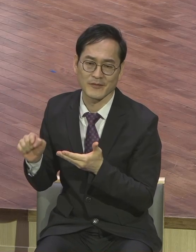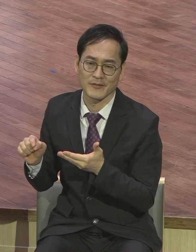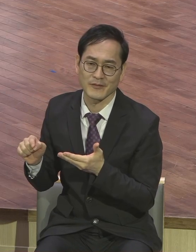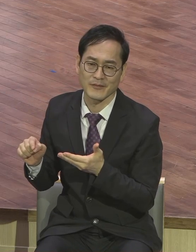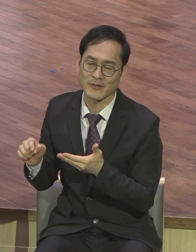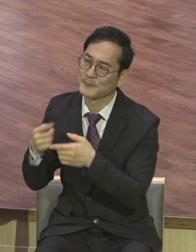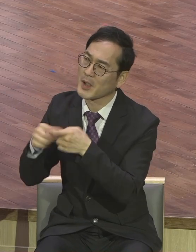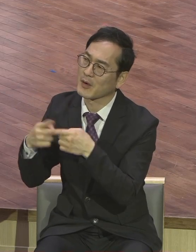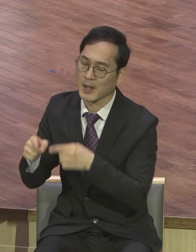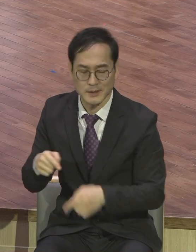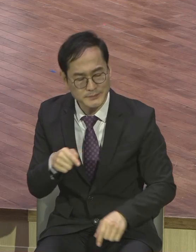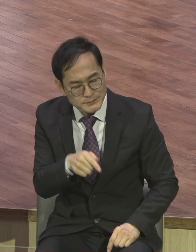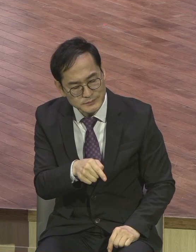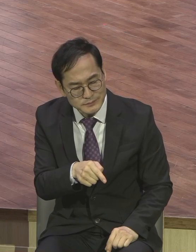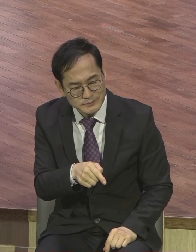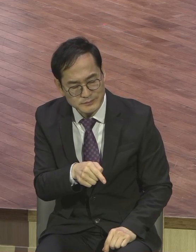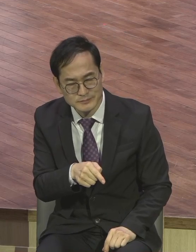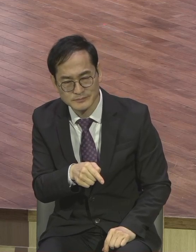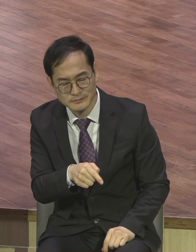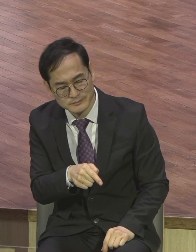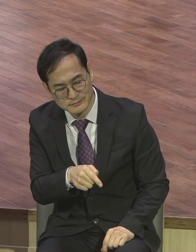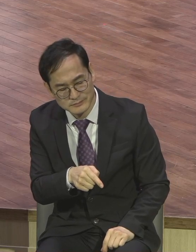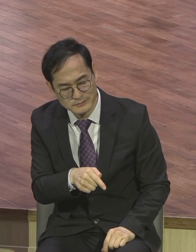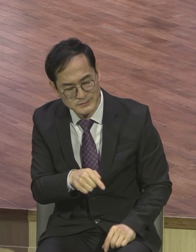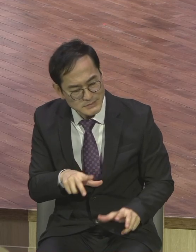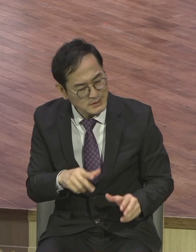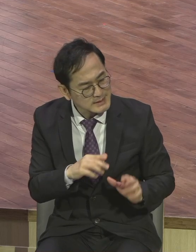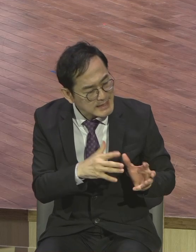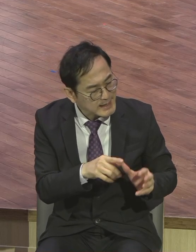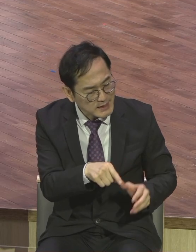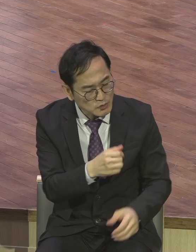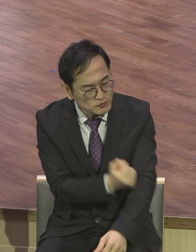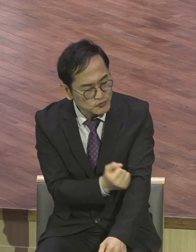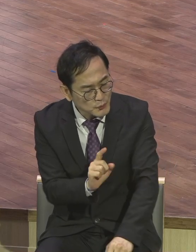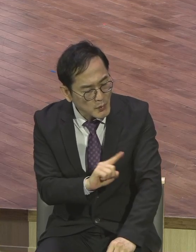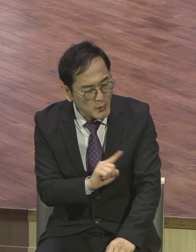사람은 속이도 하나님 못 속이잖아요. 평가받게 돼 있어요.